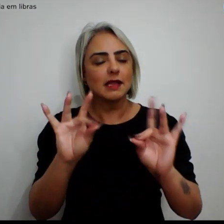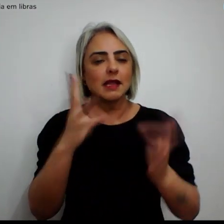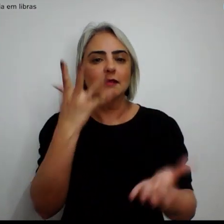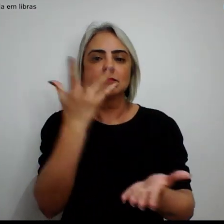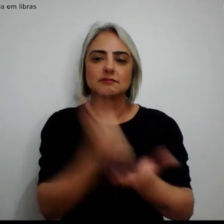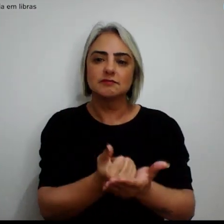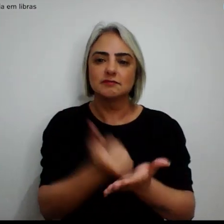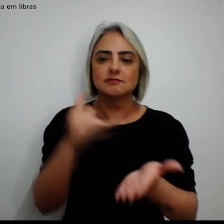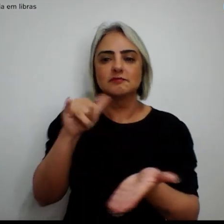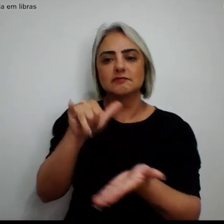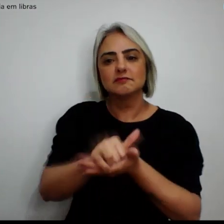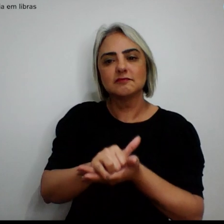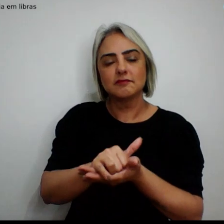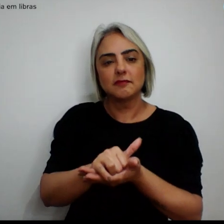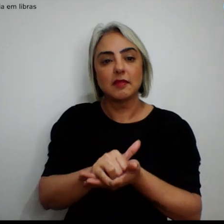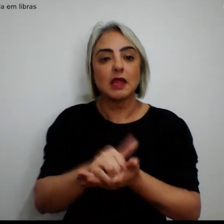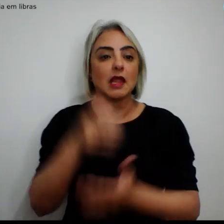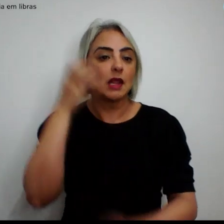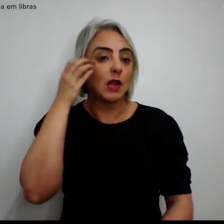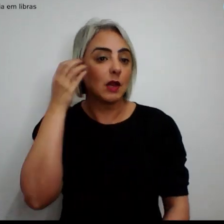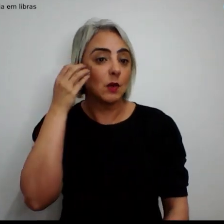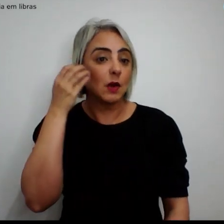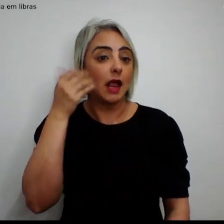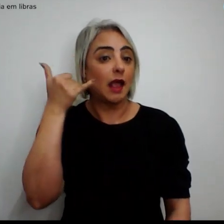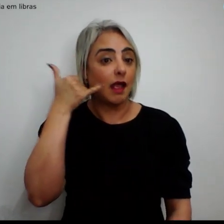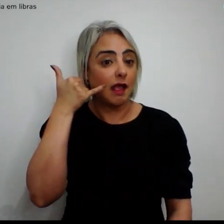para celulares Android e iOS.